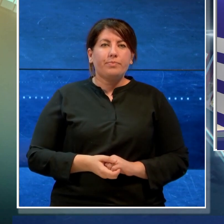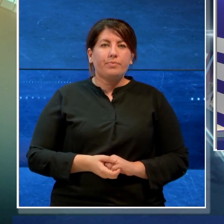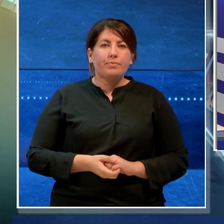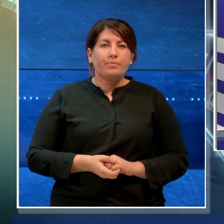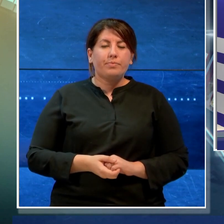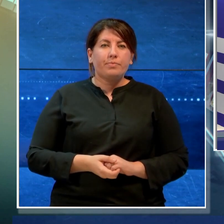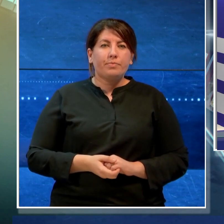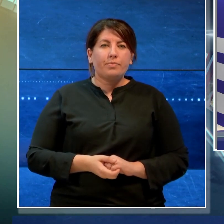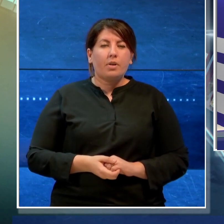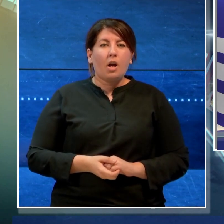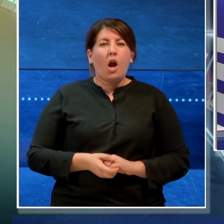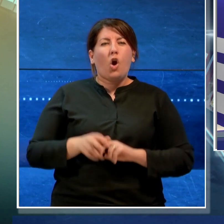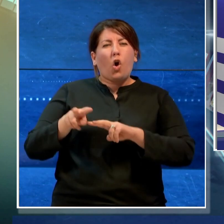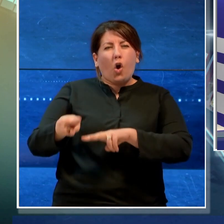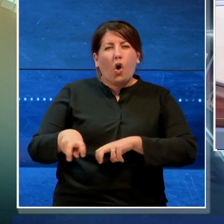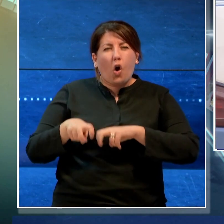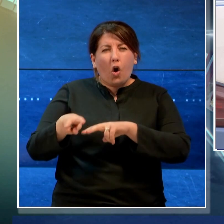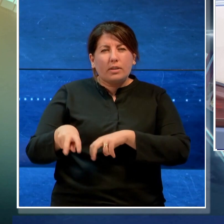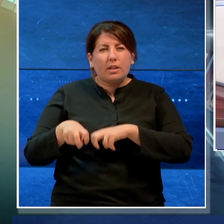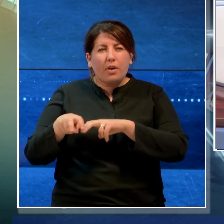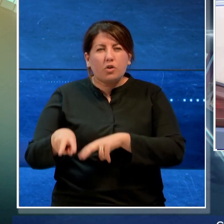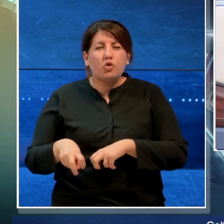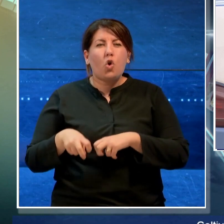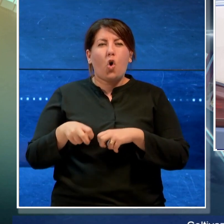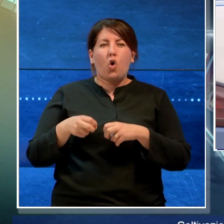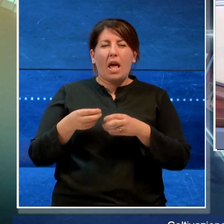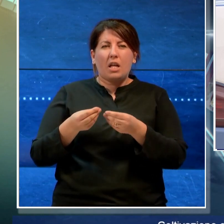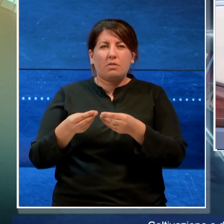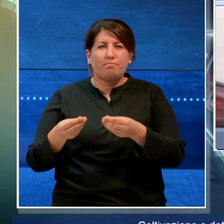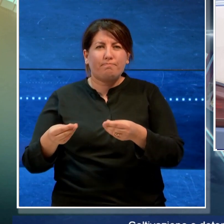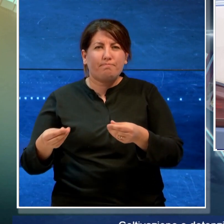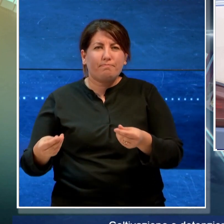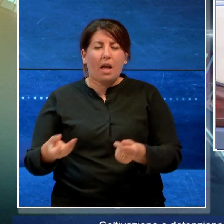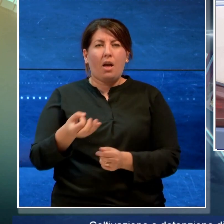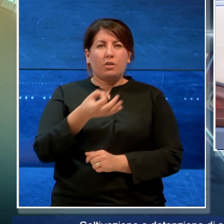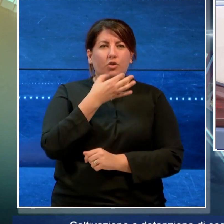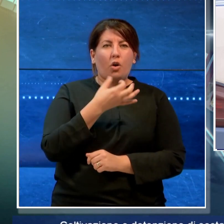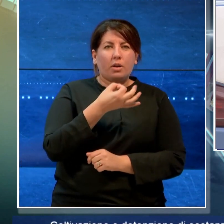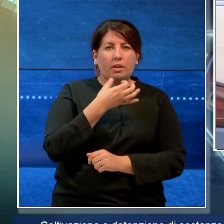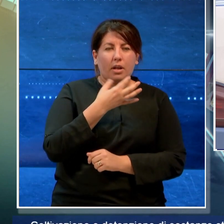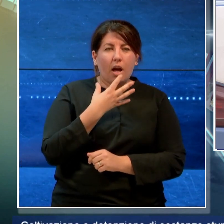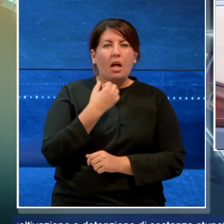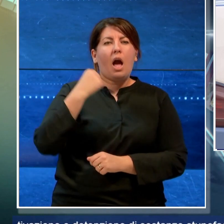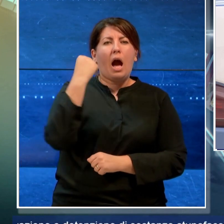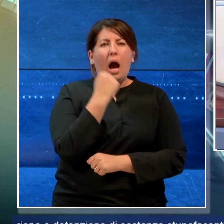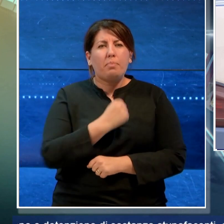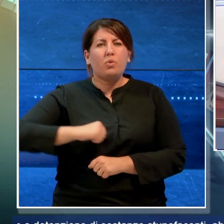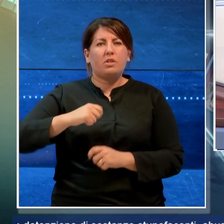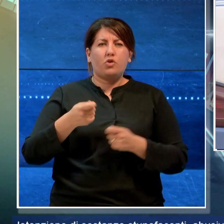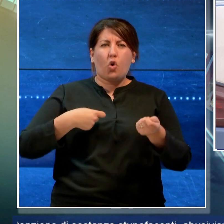Coltivazione e detenzione di sostanze stupefacenti abusivismo